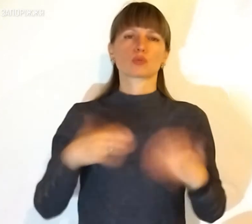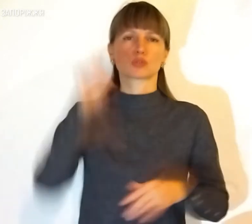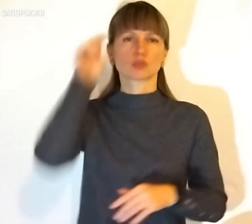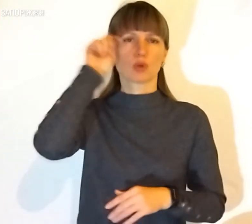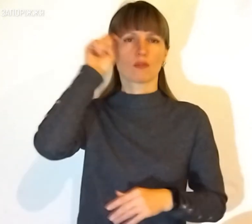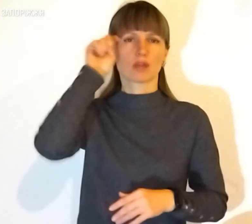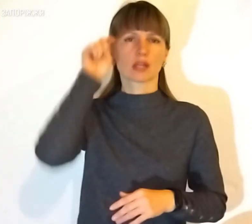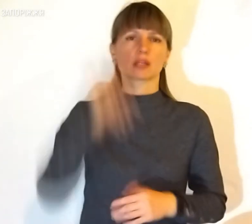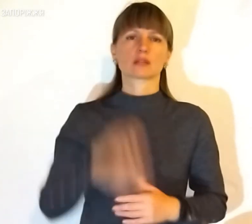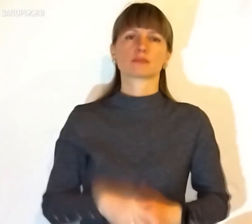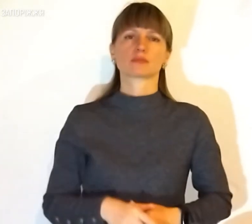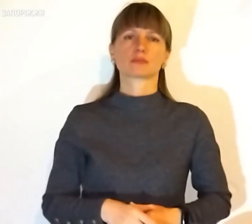вже чоловіки.